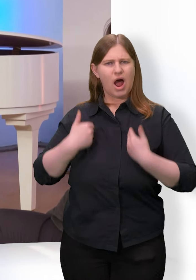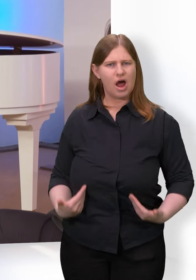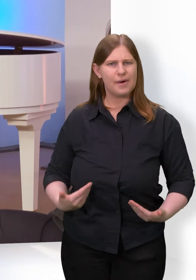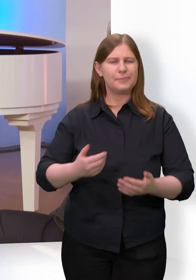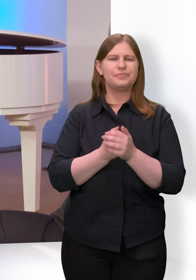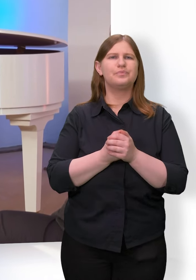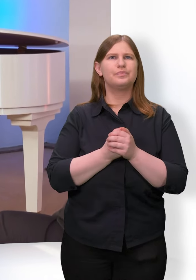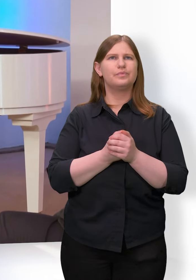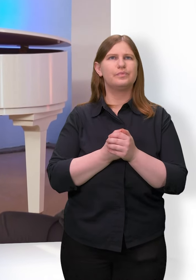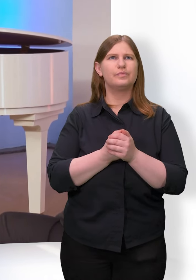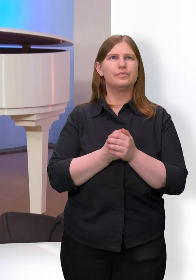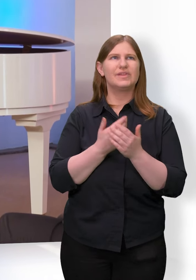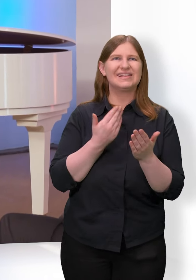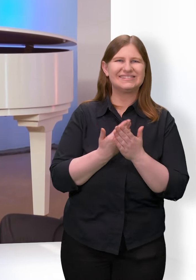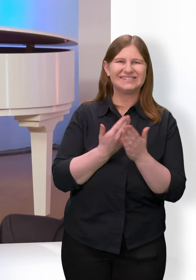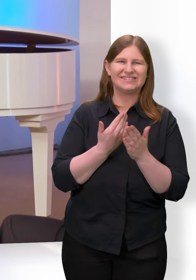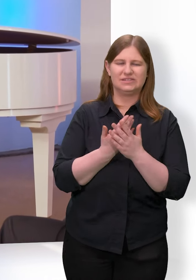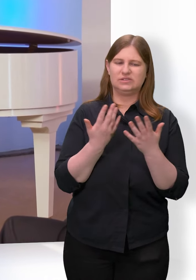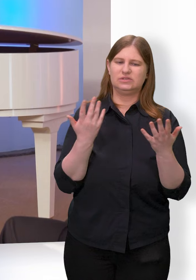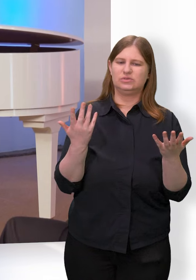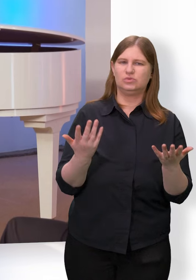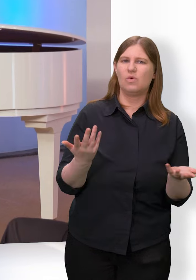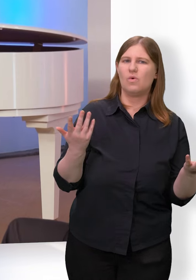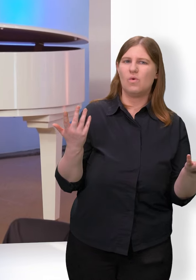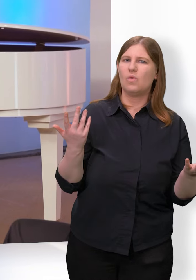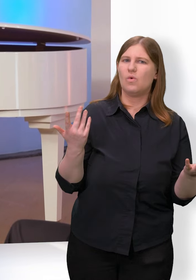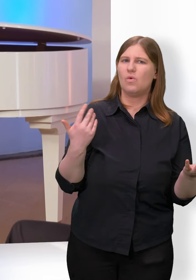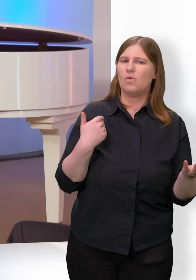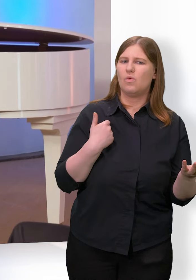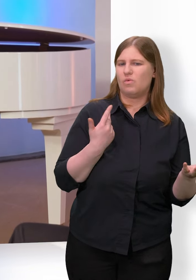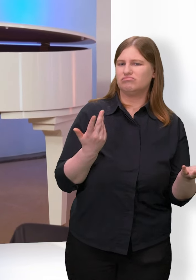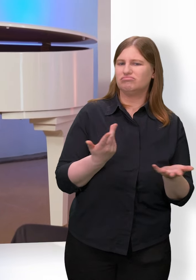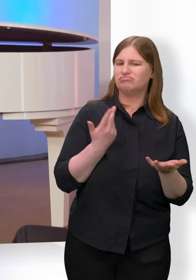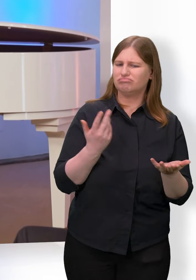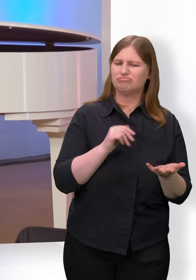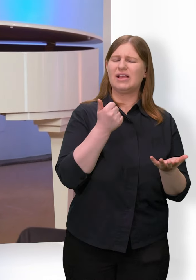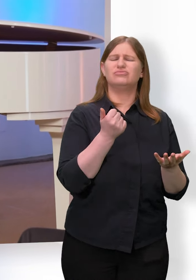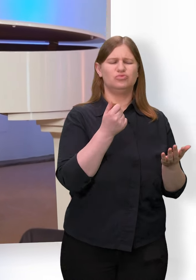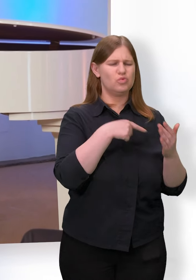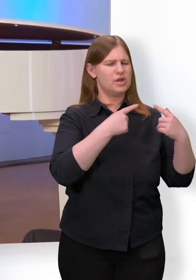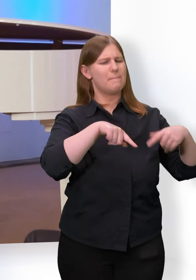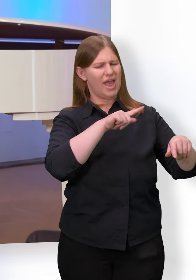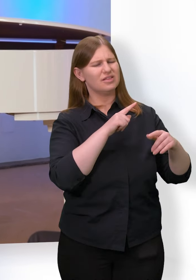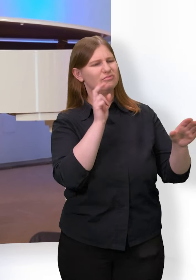ja, also das ist schon das, wo ich am meisten letztlich auch Kraft herziehe, glaube ich, aus meinem